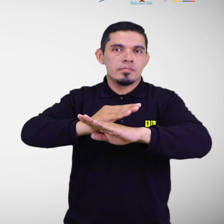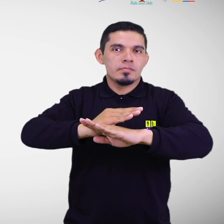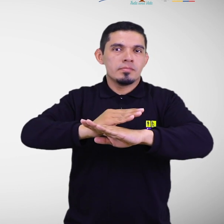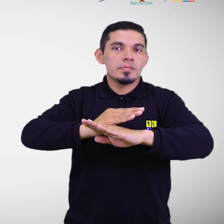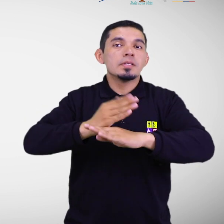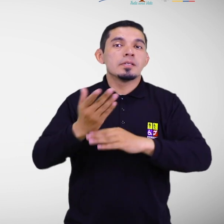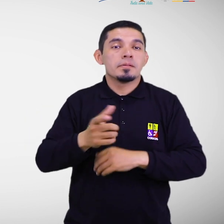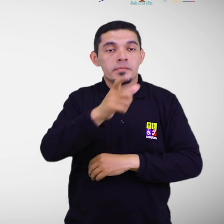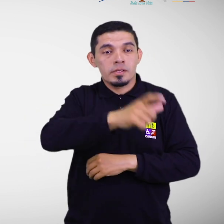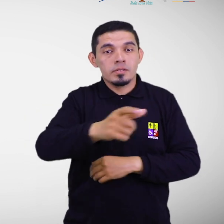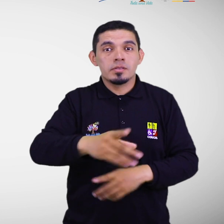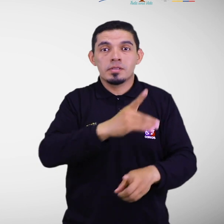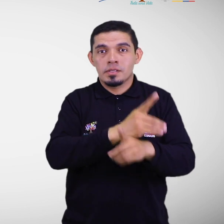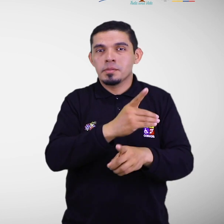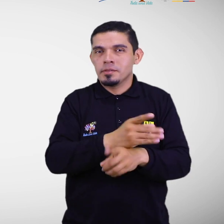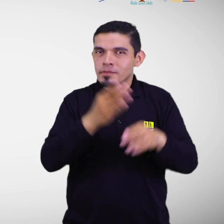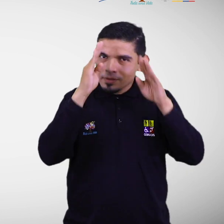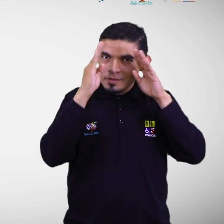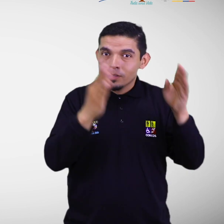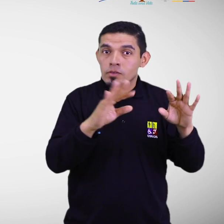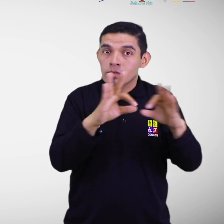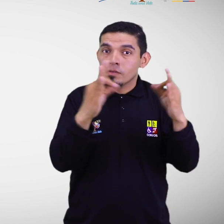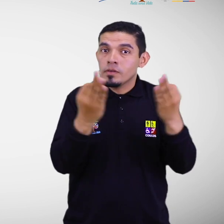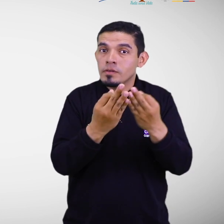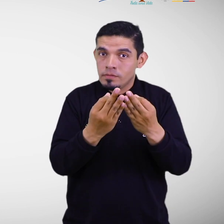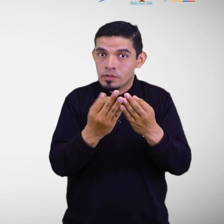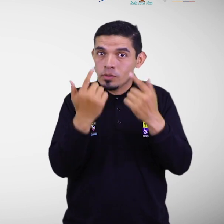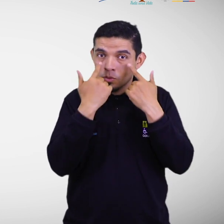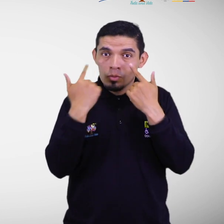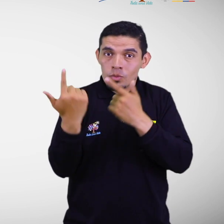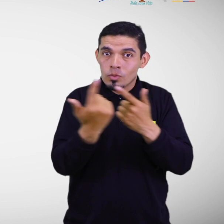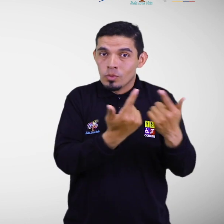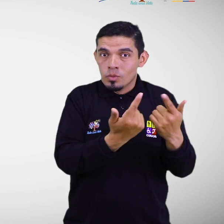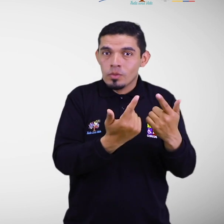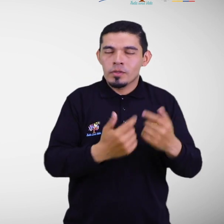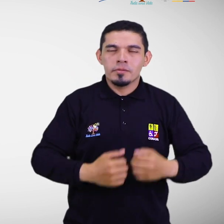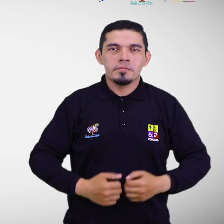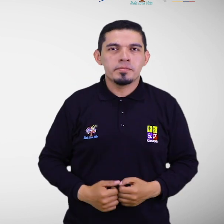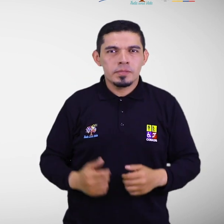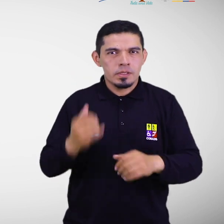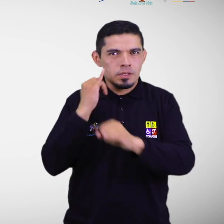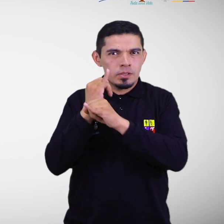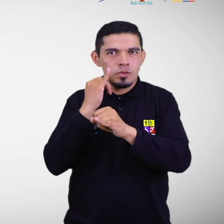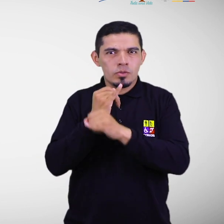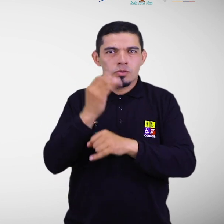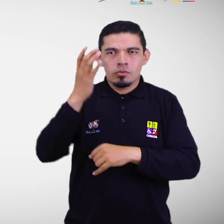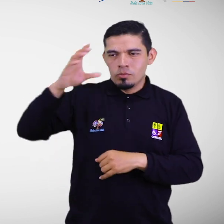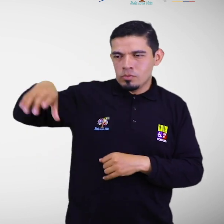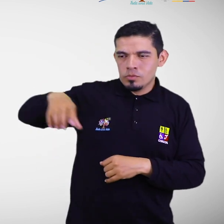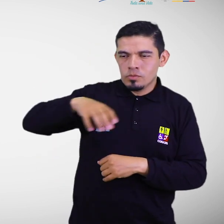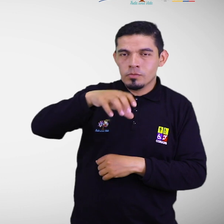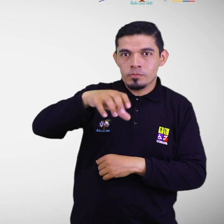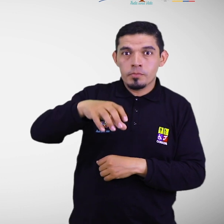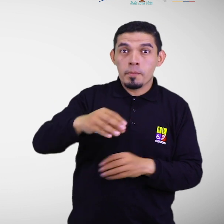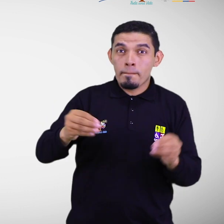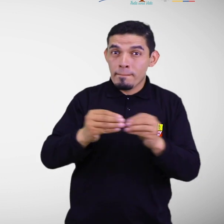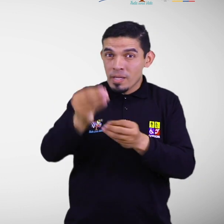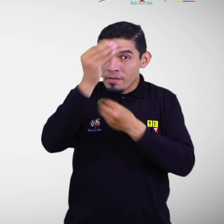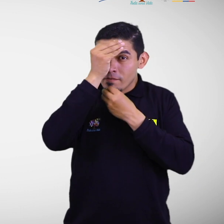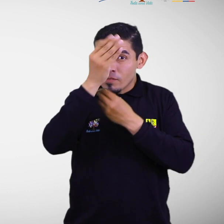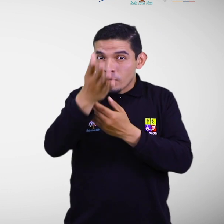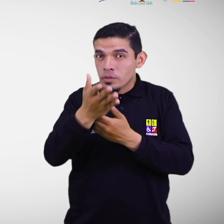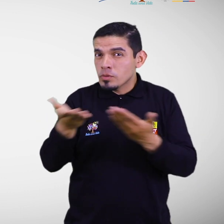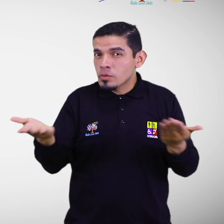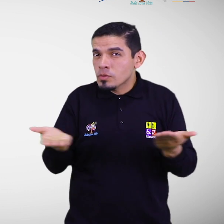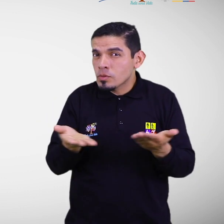discapacidad, familiares y cuidadores a nivel institucional o territorial. Para mayor información se puede utilizar el